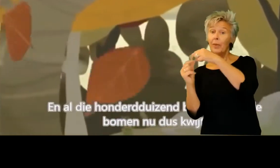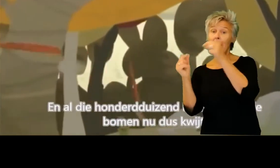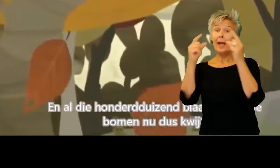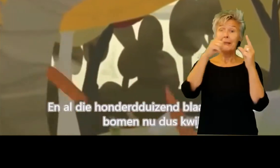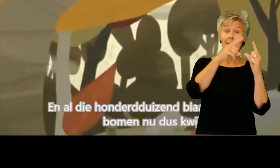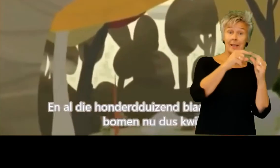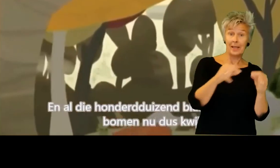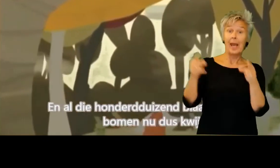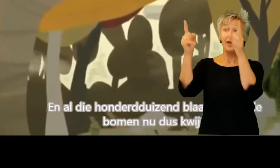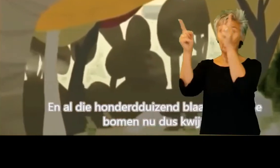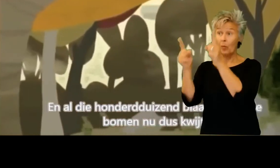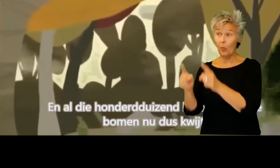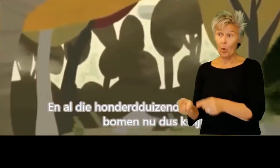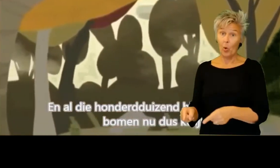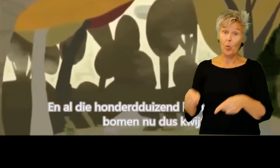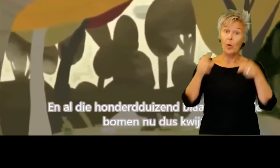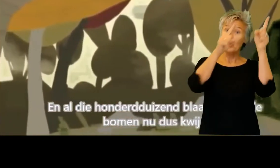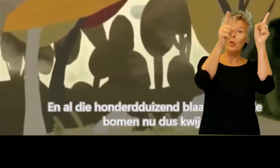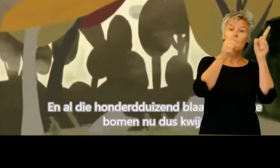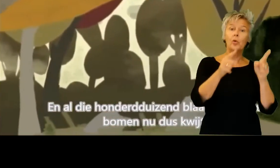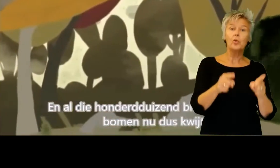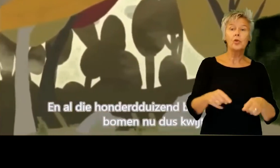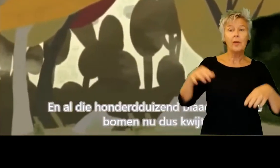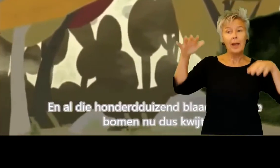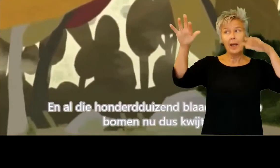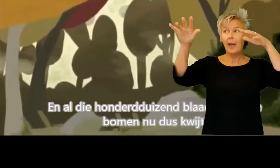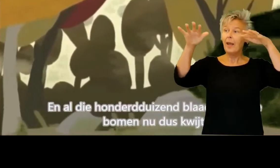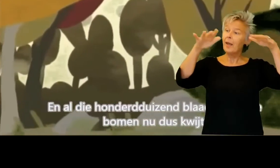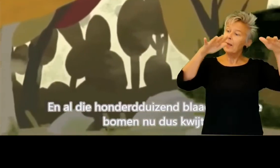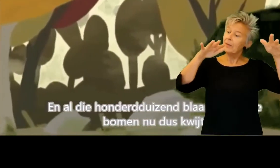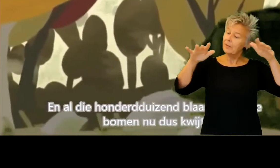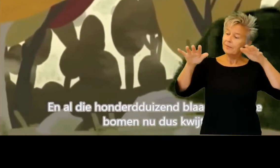blaadjes zijn de bomen nu dus kwijt.